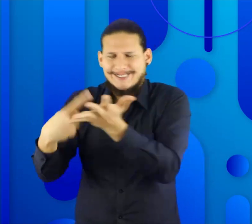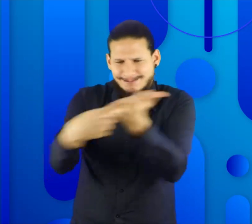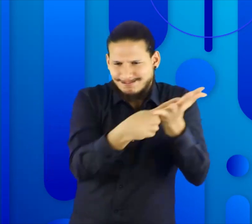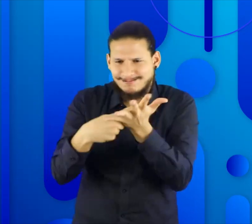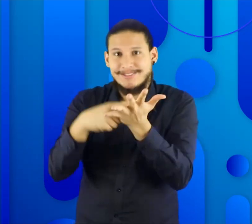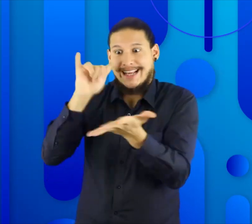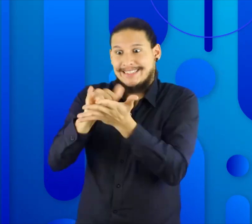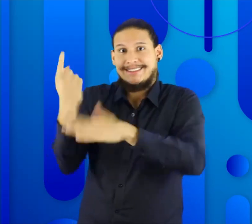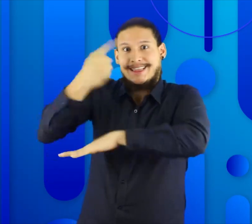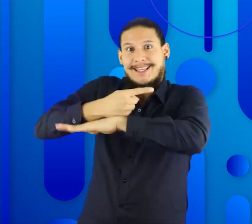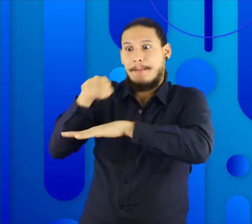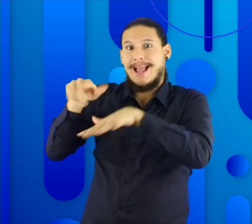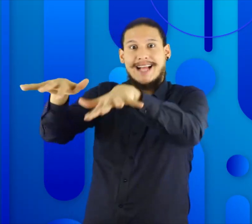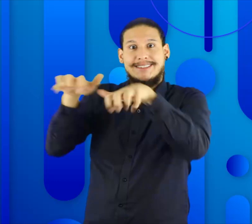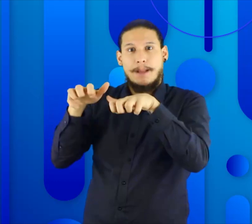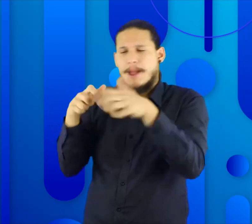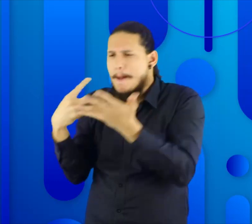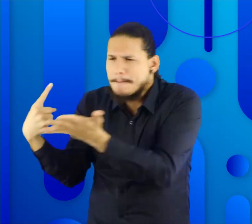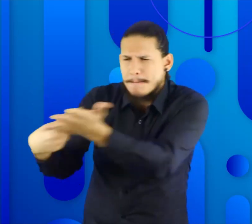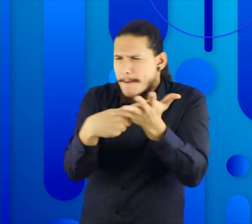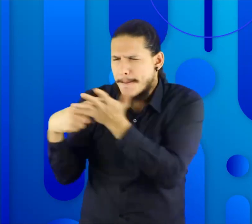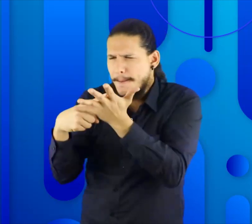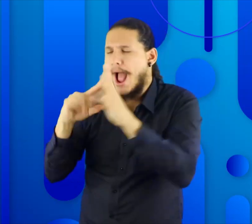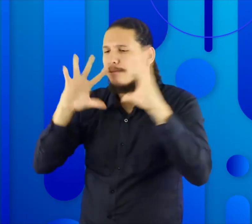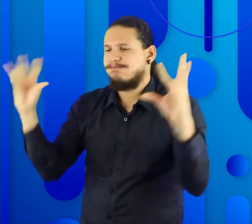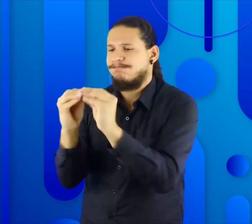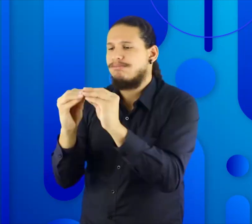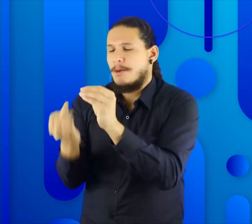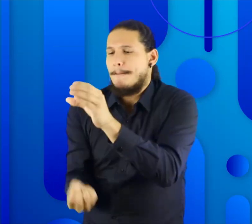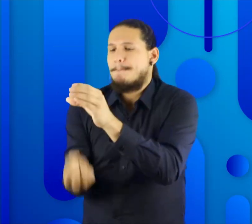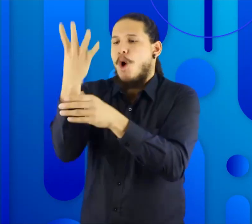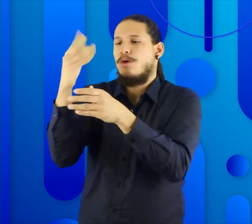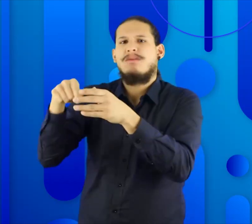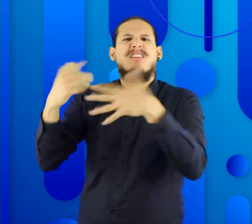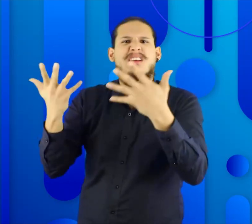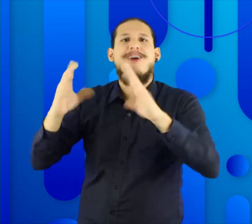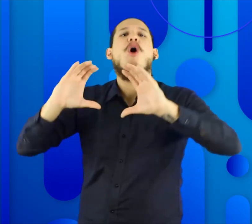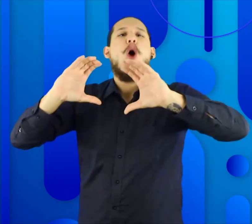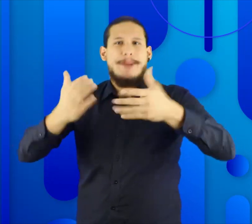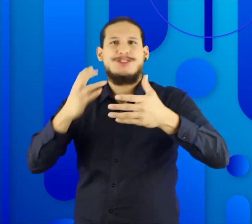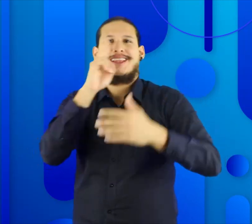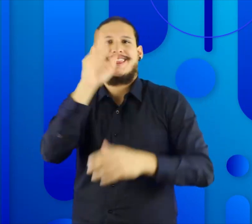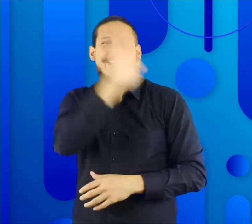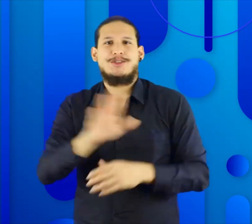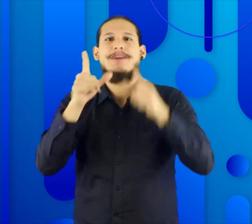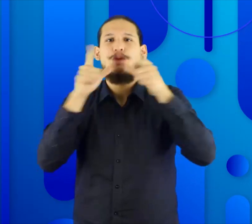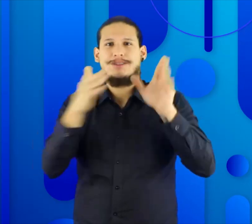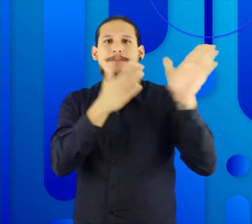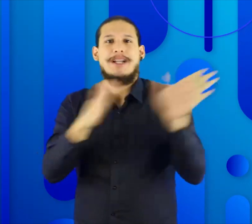esta problemática. Surge entonces en esta asamblea la idea de crear la Comisión Nacional de Planeación Lingüística